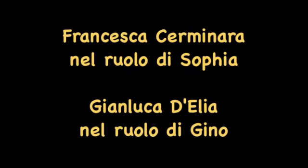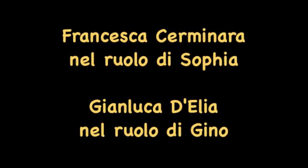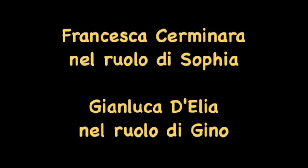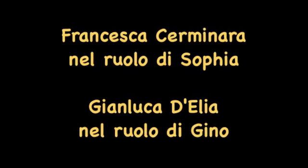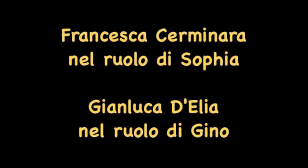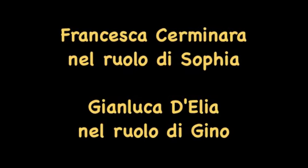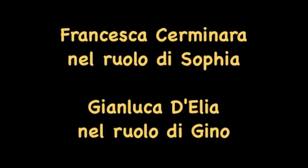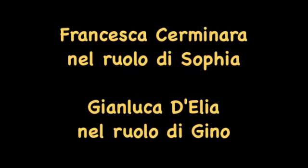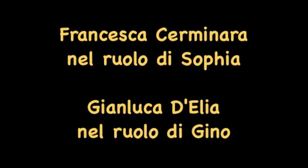Applausi.